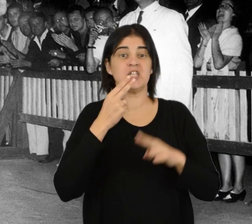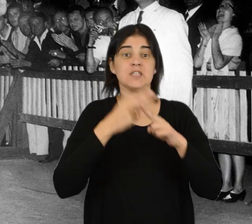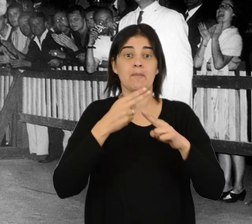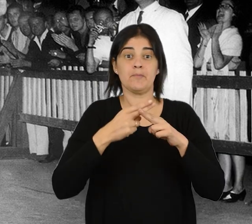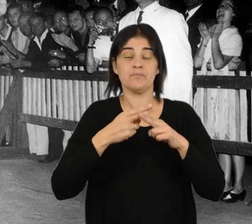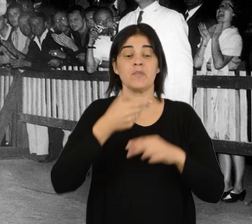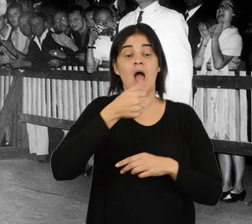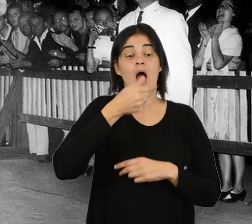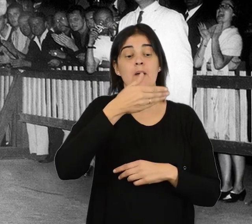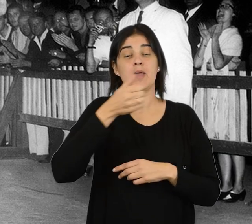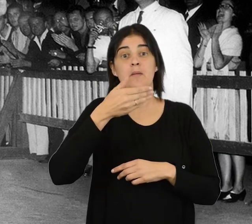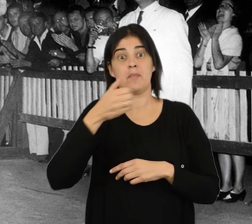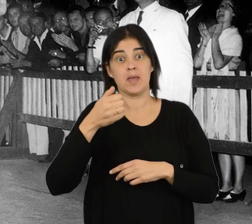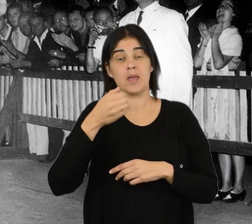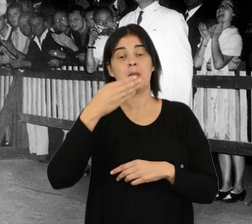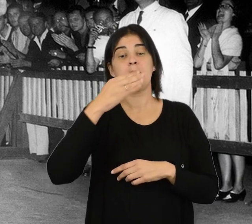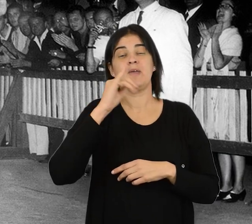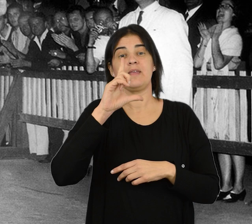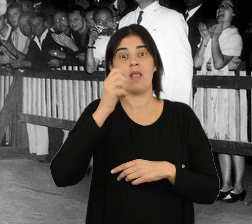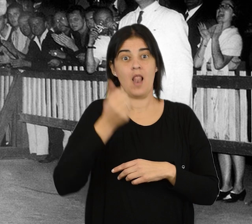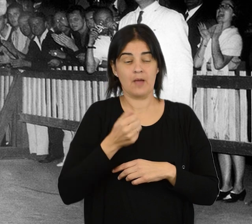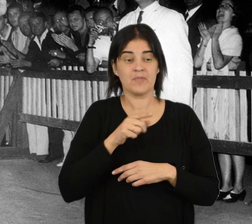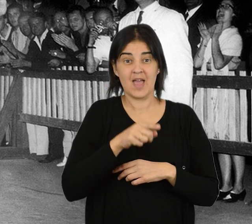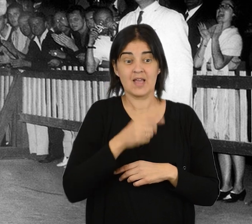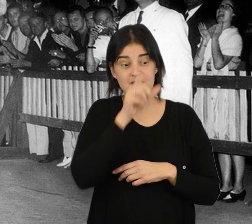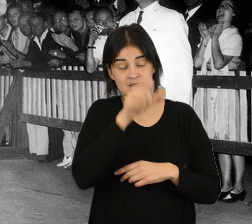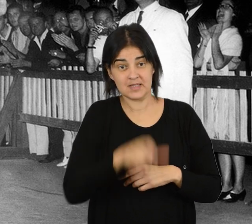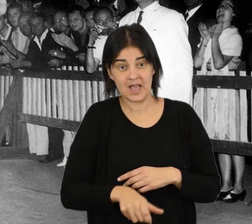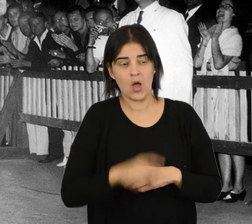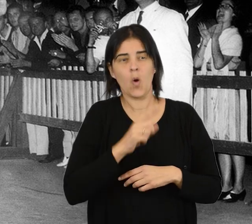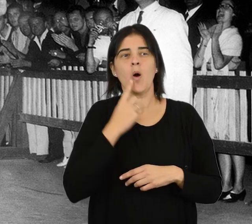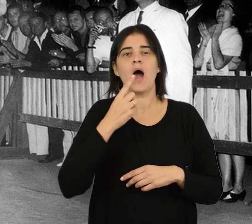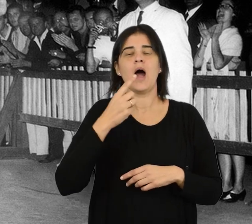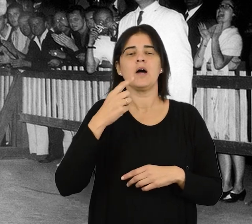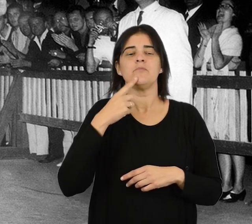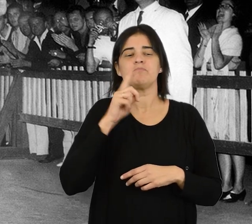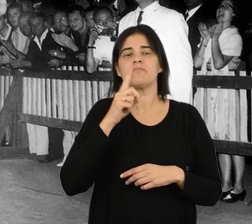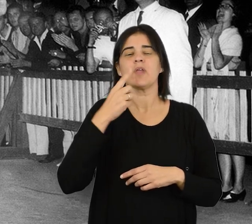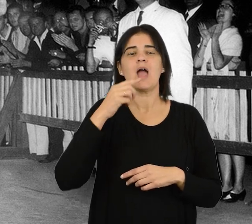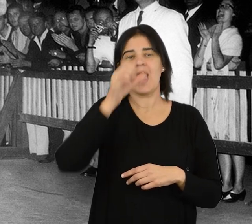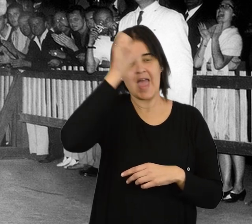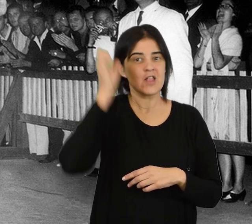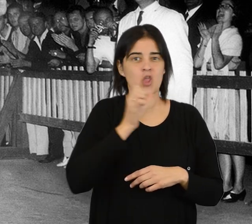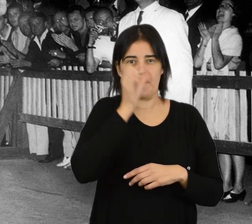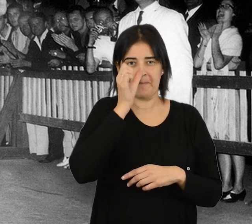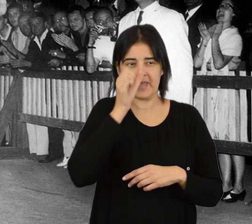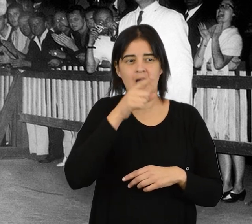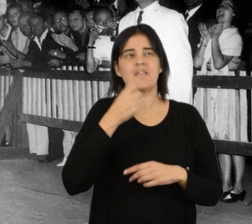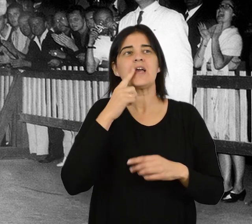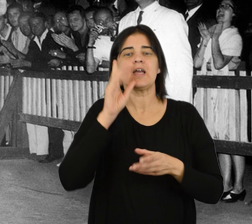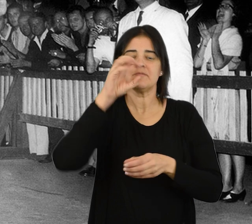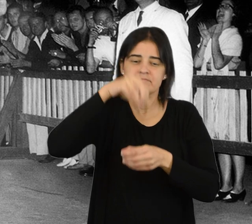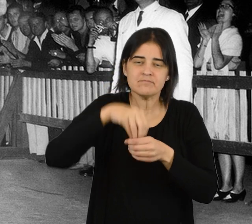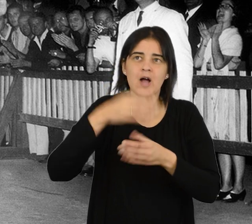llamado Abebe Viquila. Fue en Ato, un pequeño pueblo de Etiopía donde Viquila